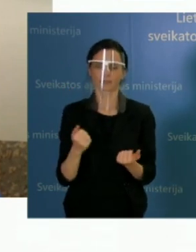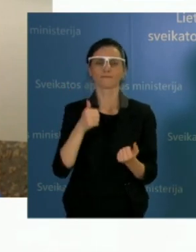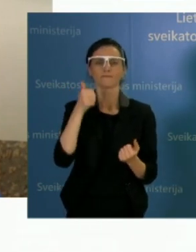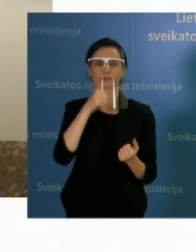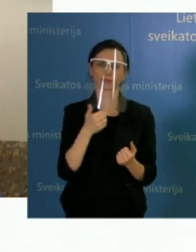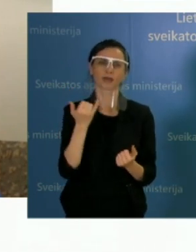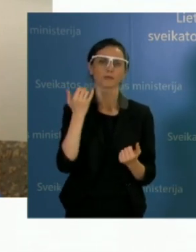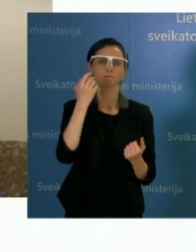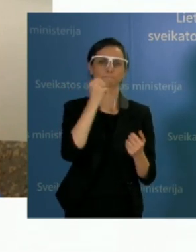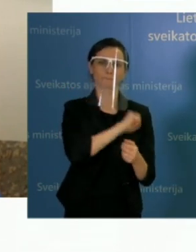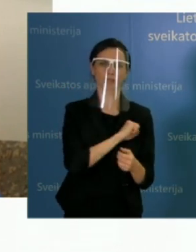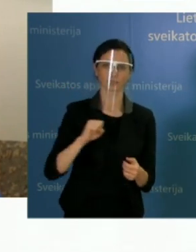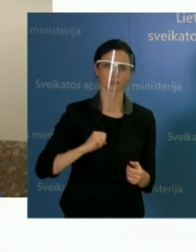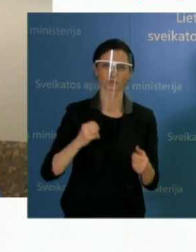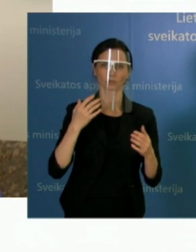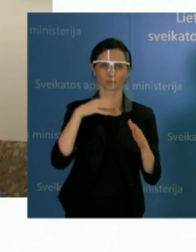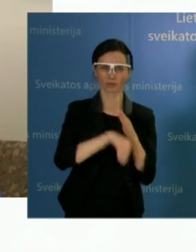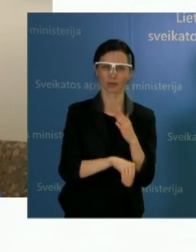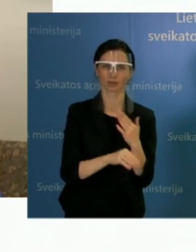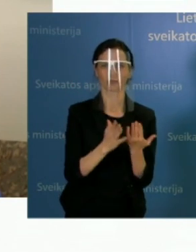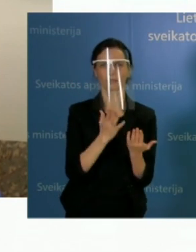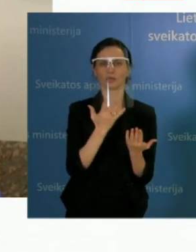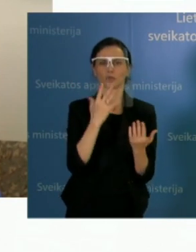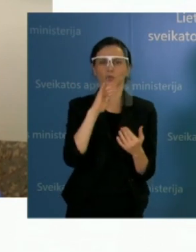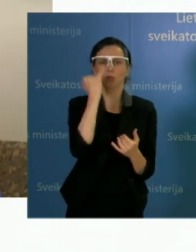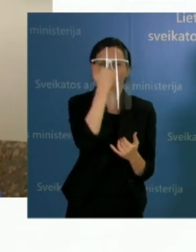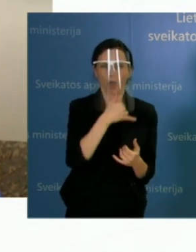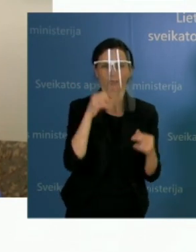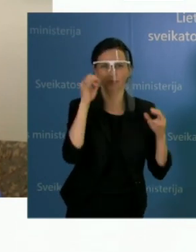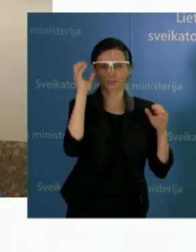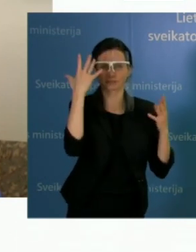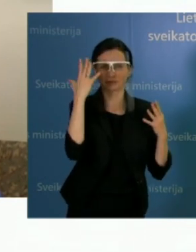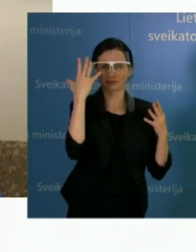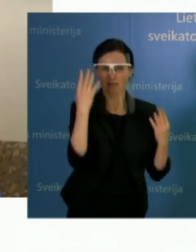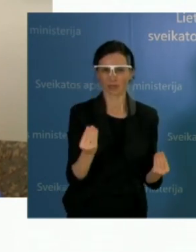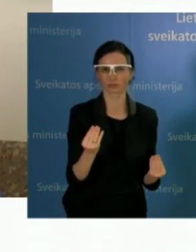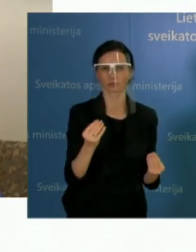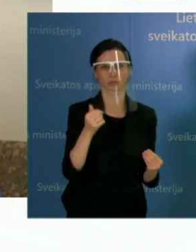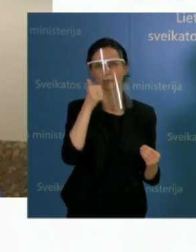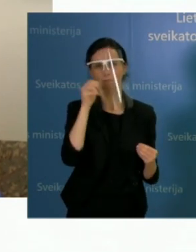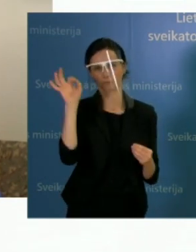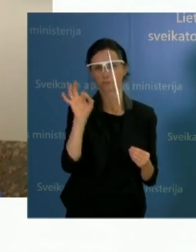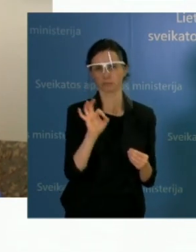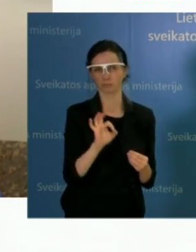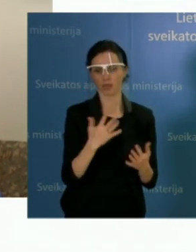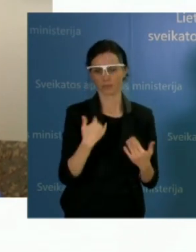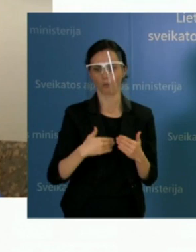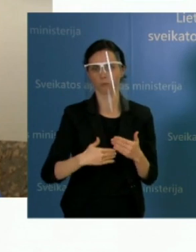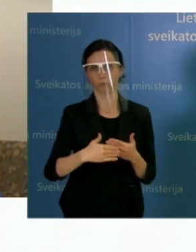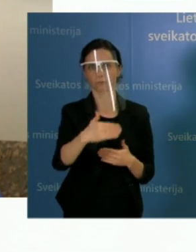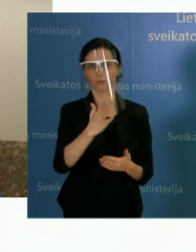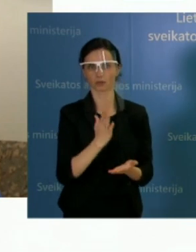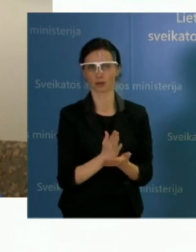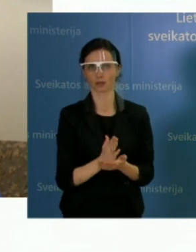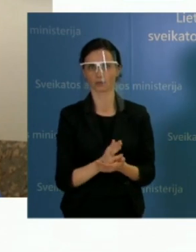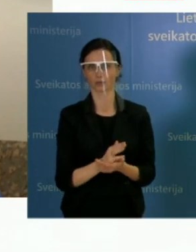medicino jos yra jau ne viena savaitė tokios. iš tikrųjų ribojimai, kurie buvo